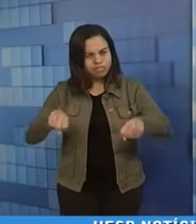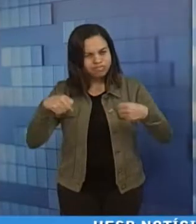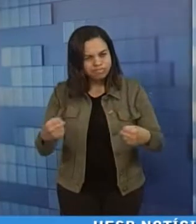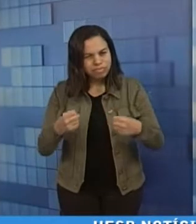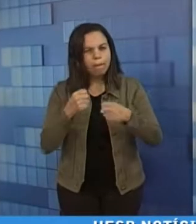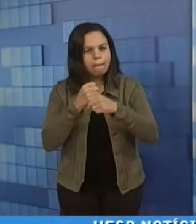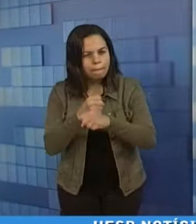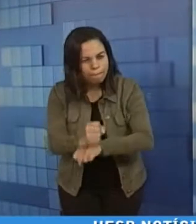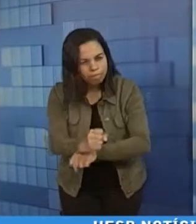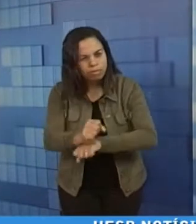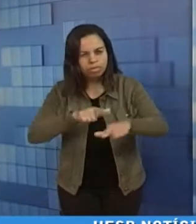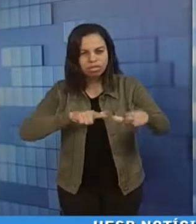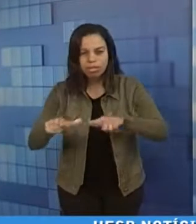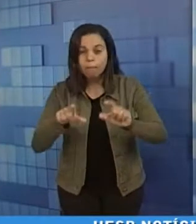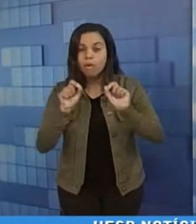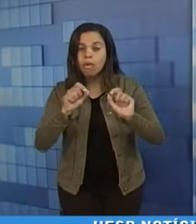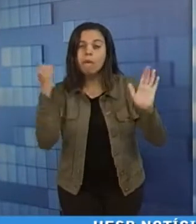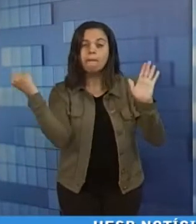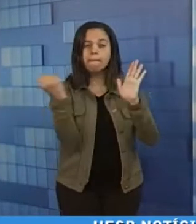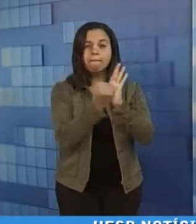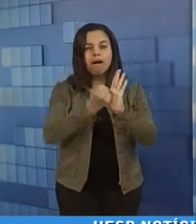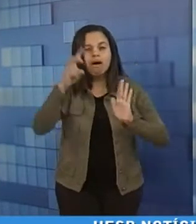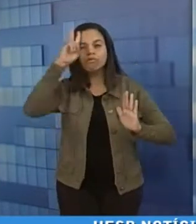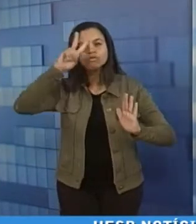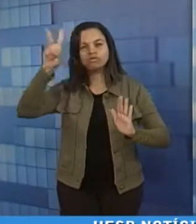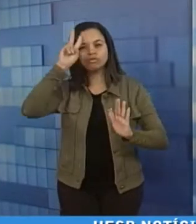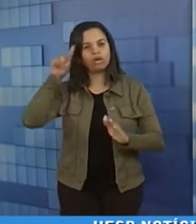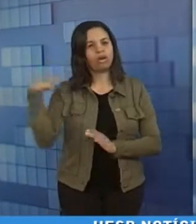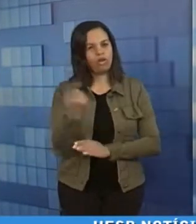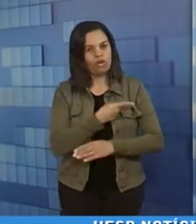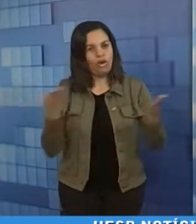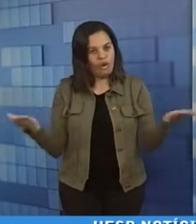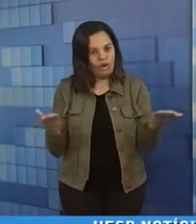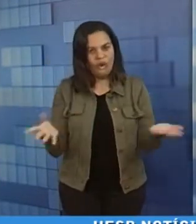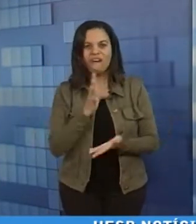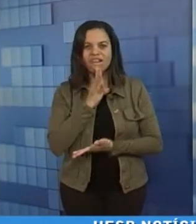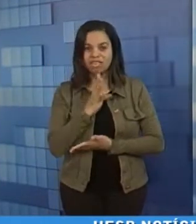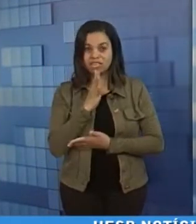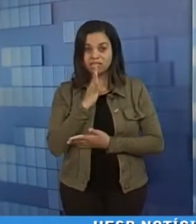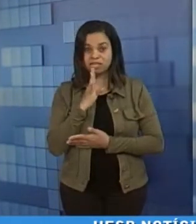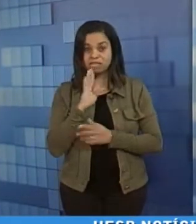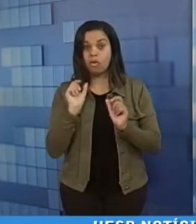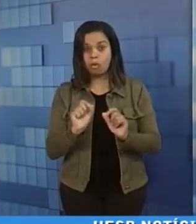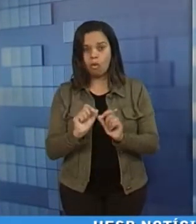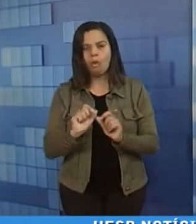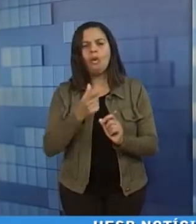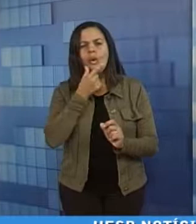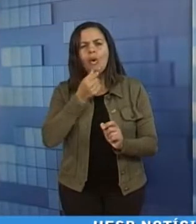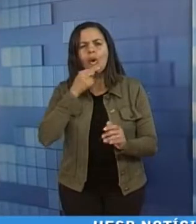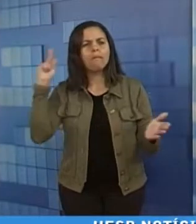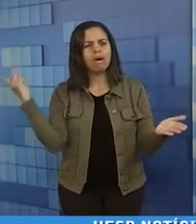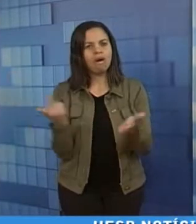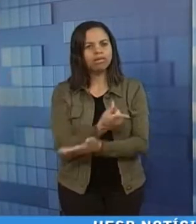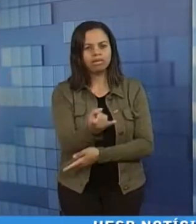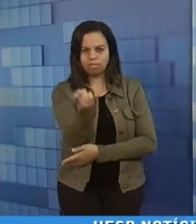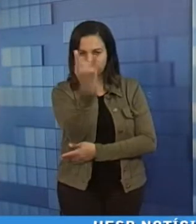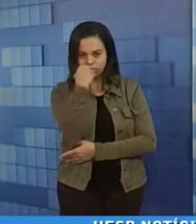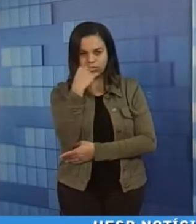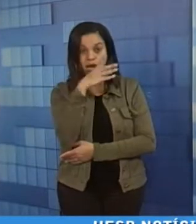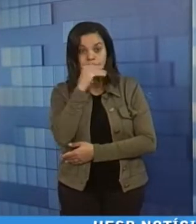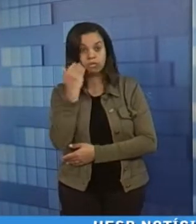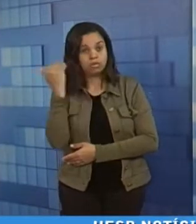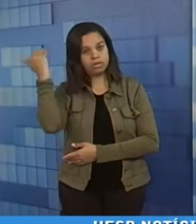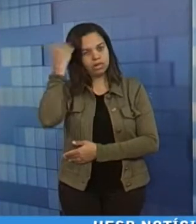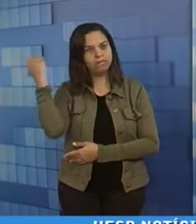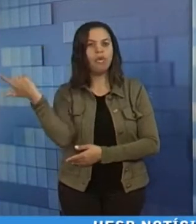Muita dedicação e persistência marcam a história que nós vamos conhecer agora. Após perder a visão na adolescência, Joselito se